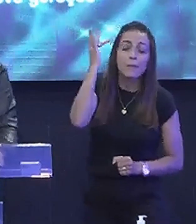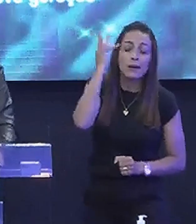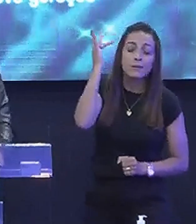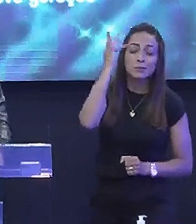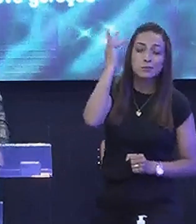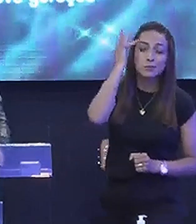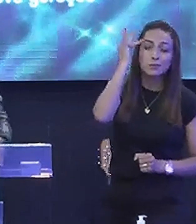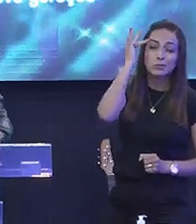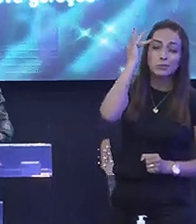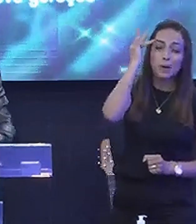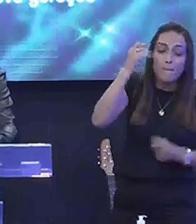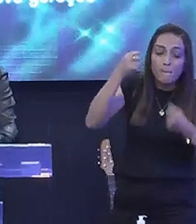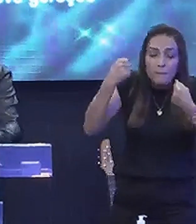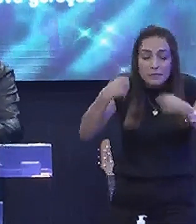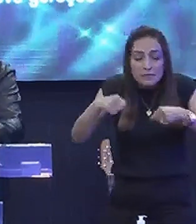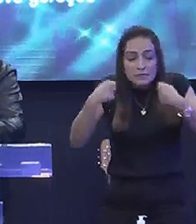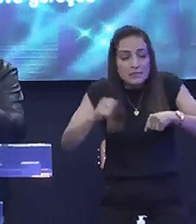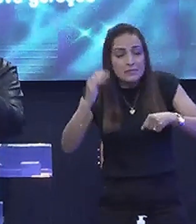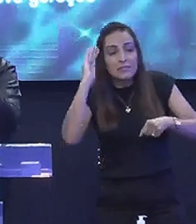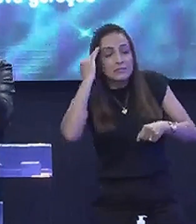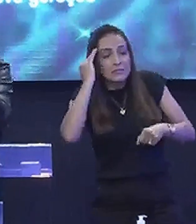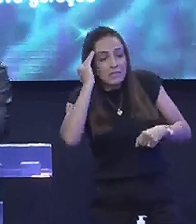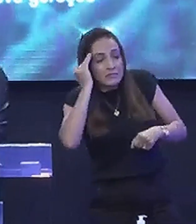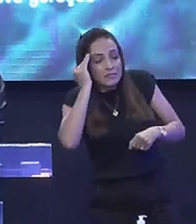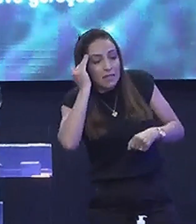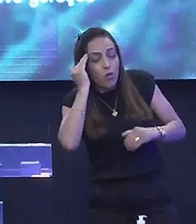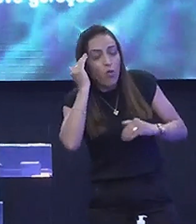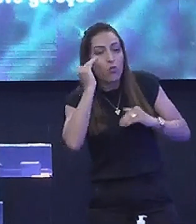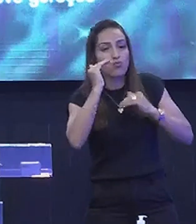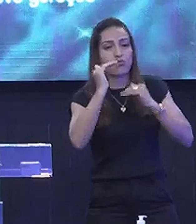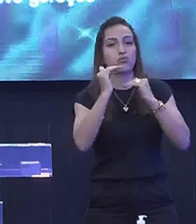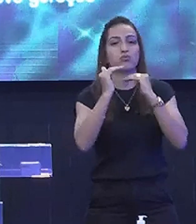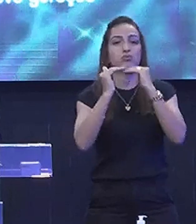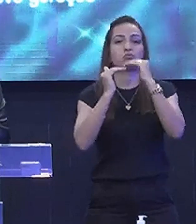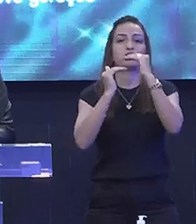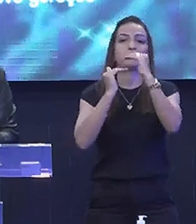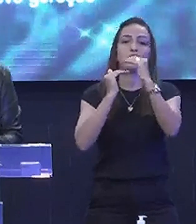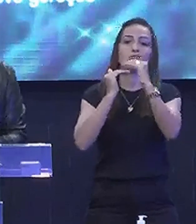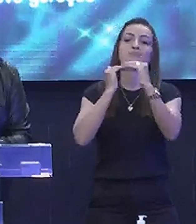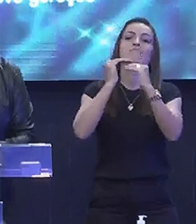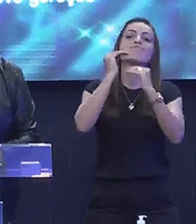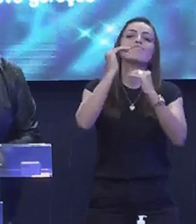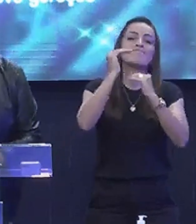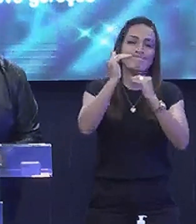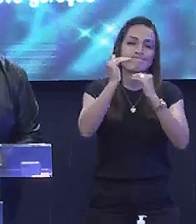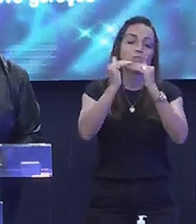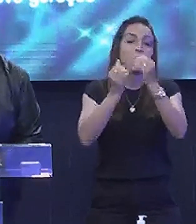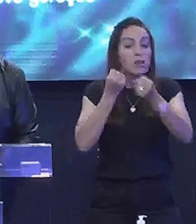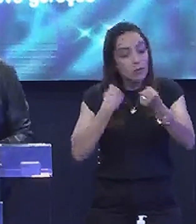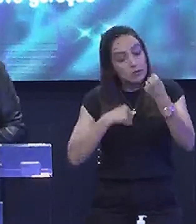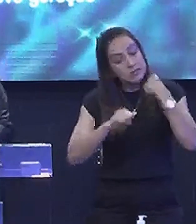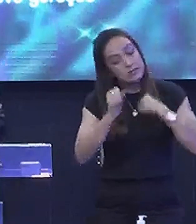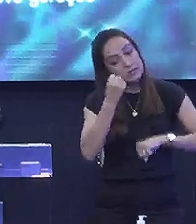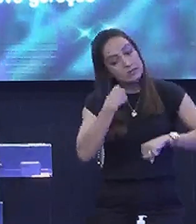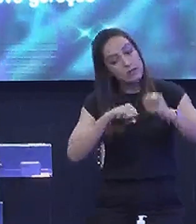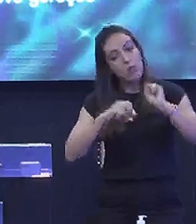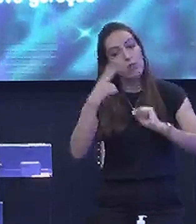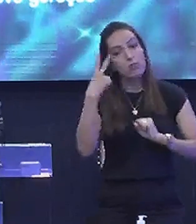Precisa entender Esses processos na vida E o Salmo 23